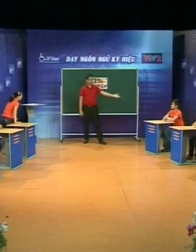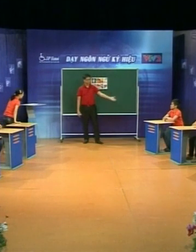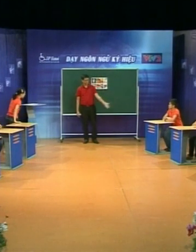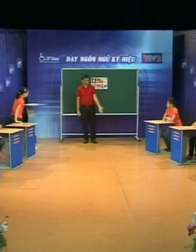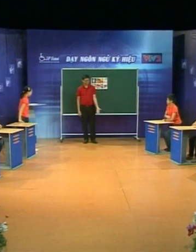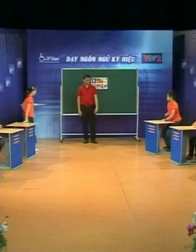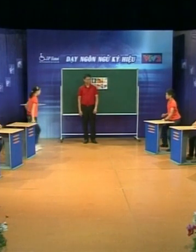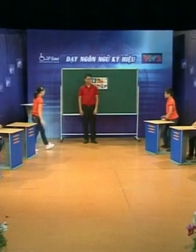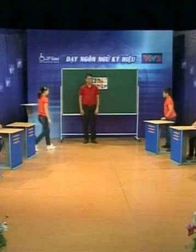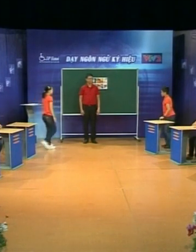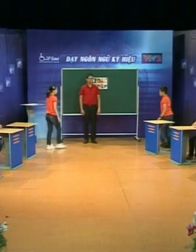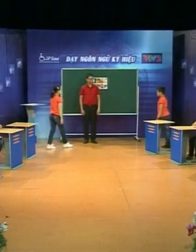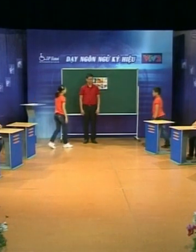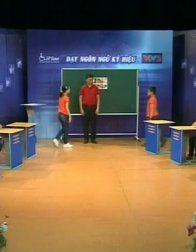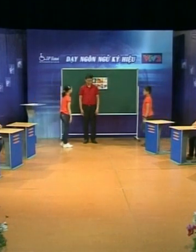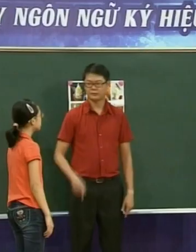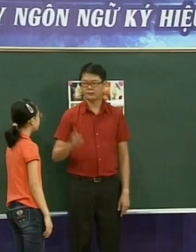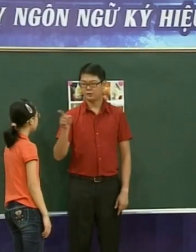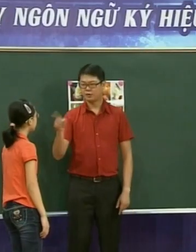Bây giờ các em cùng thực hành mẫu câu giao tiếp với hai bạn nhé